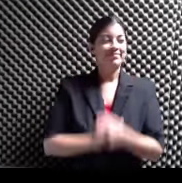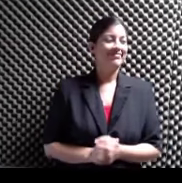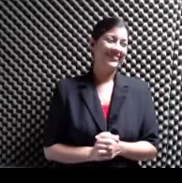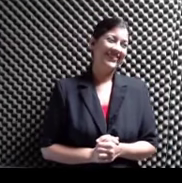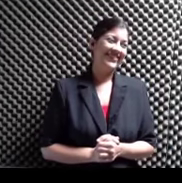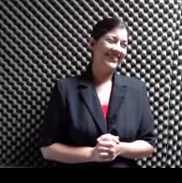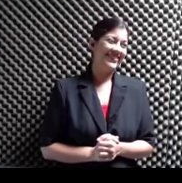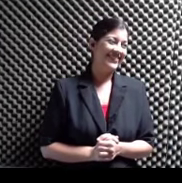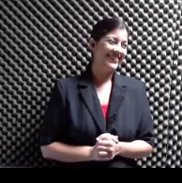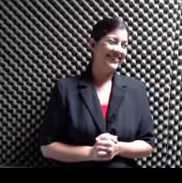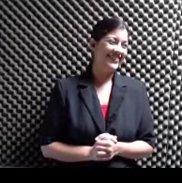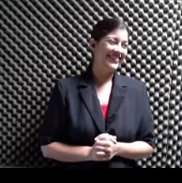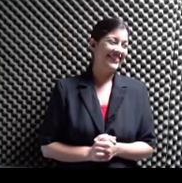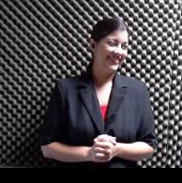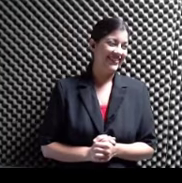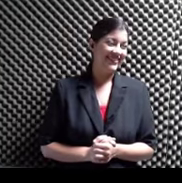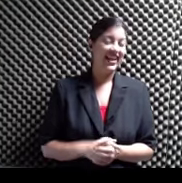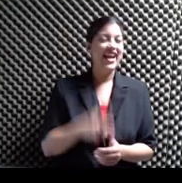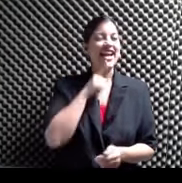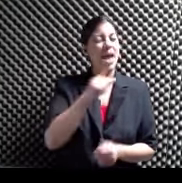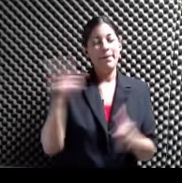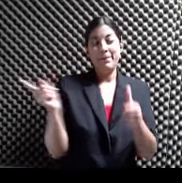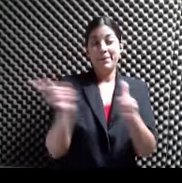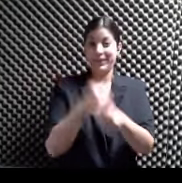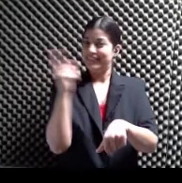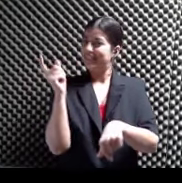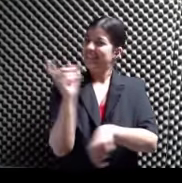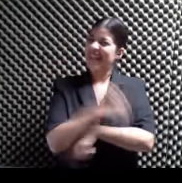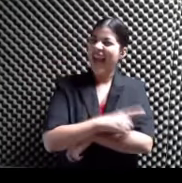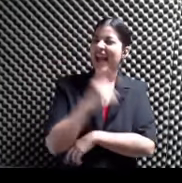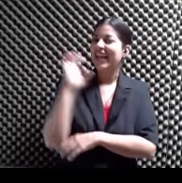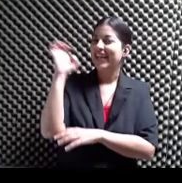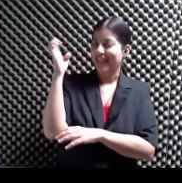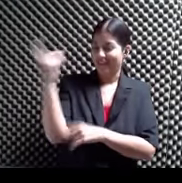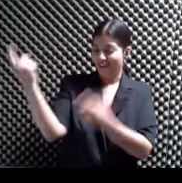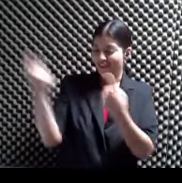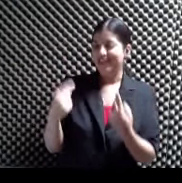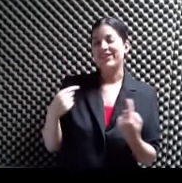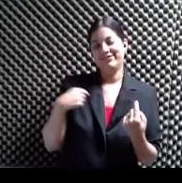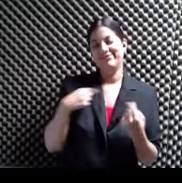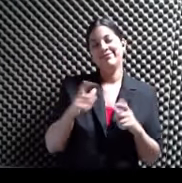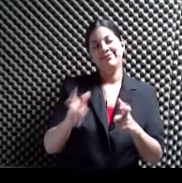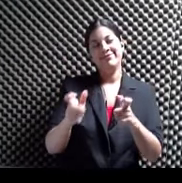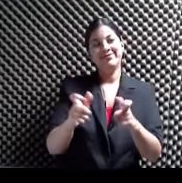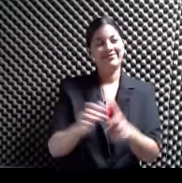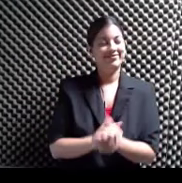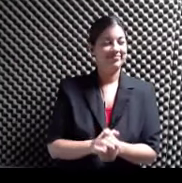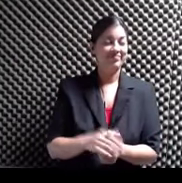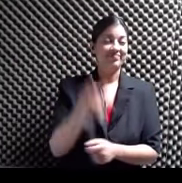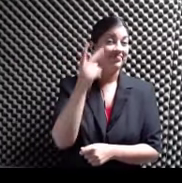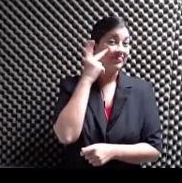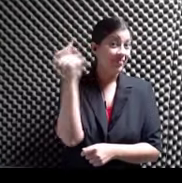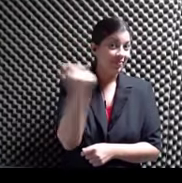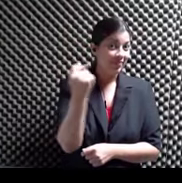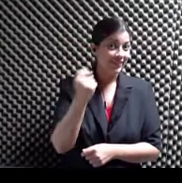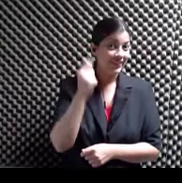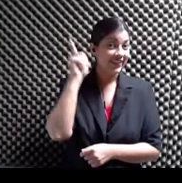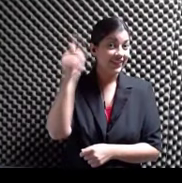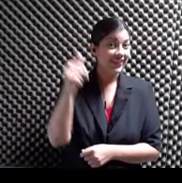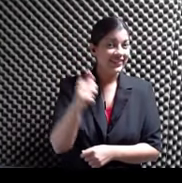Ella está en manda Desde el primer día En enero Nos vemos El próximo martes Que tengan una linda semana